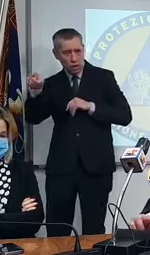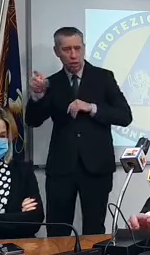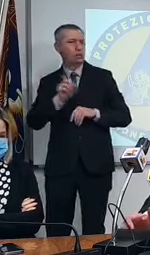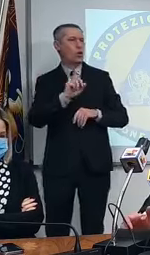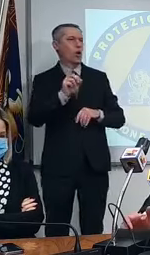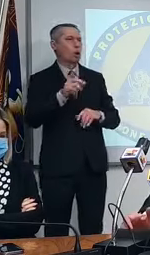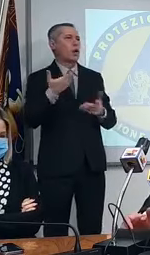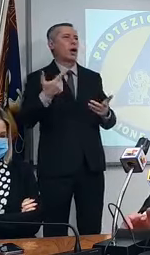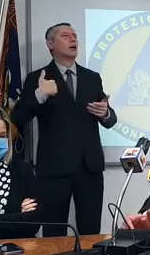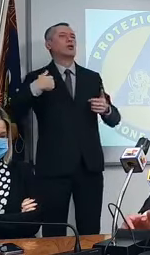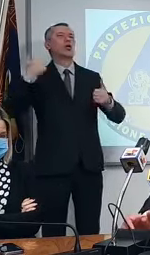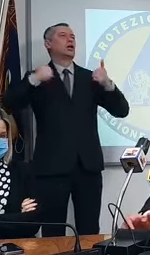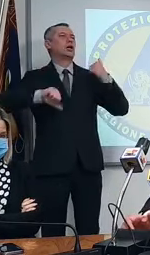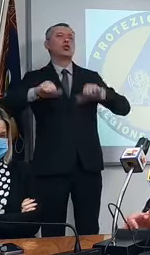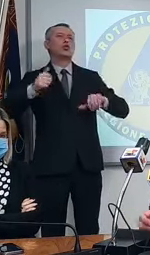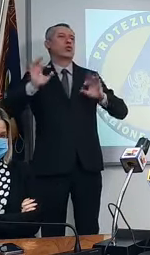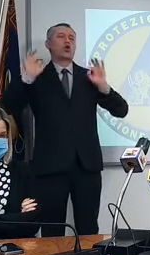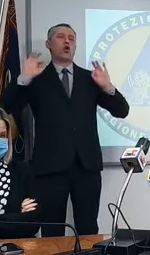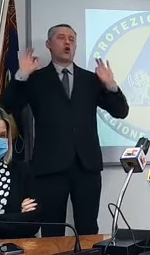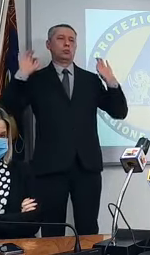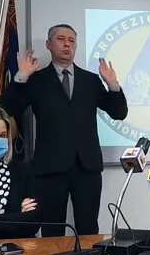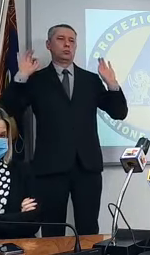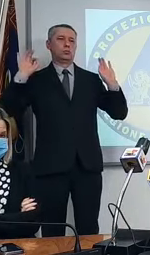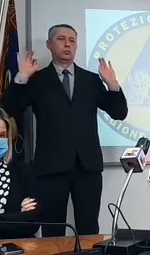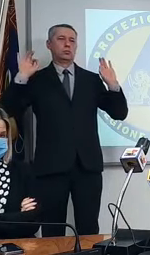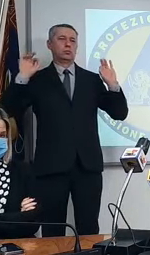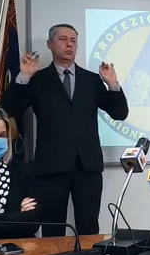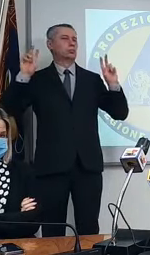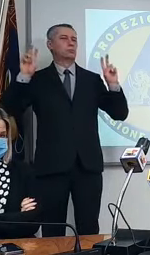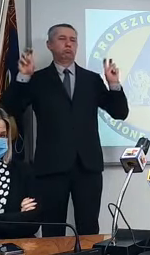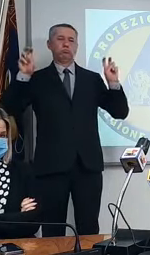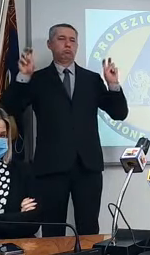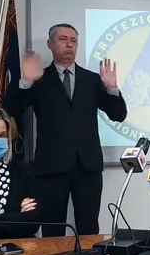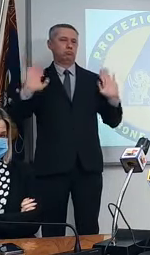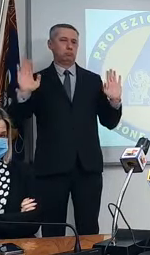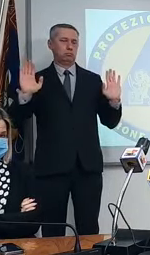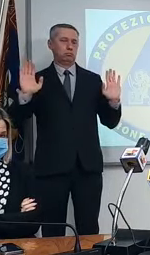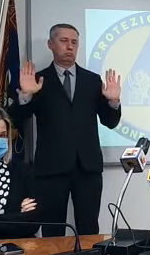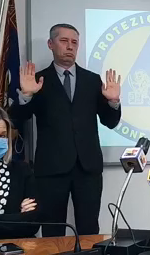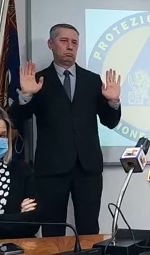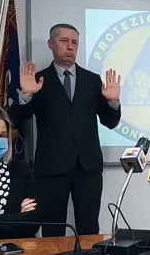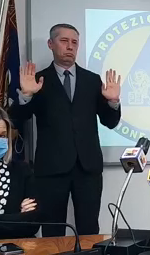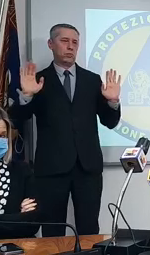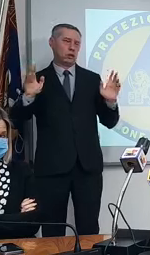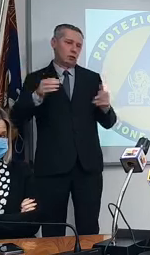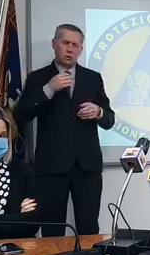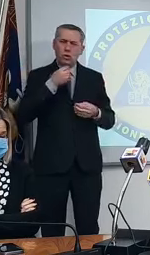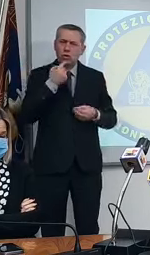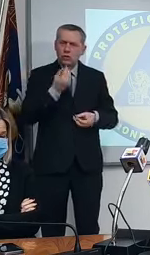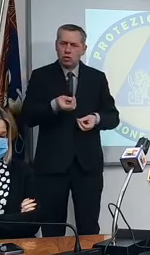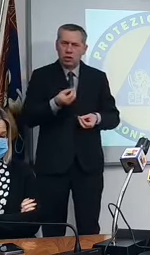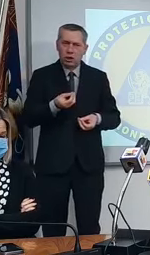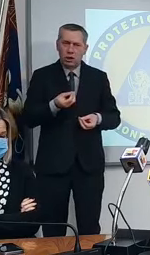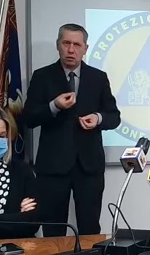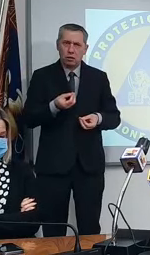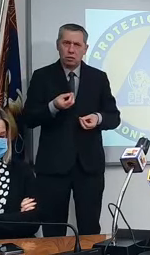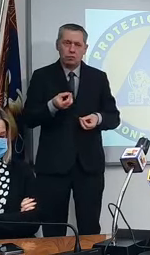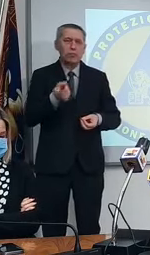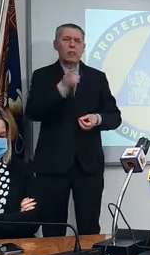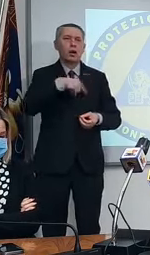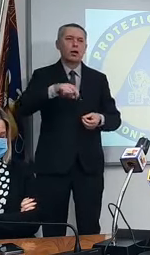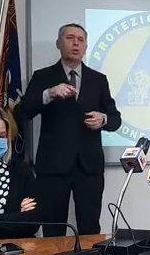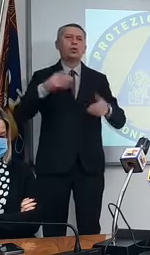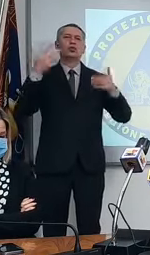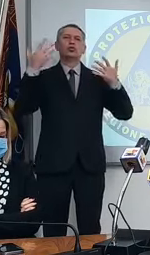cioè il senso è questo cioè noi poi alla fine cerchiamo cosa voglio dire noi non siamo stati